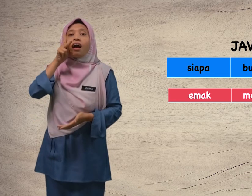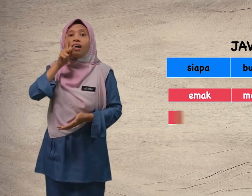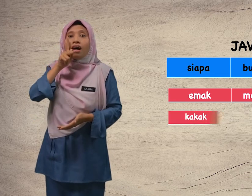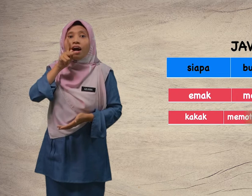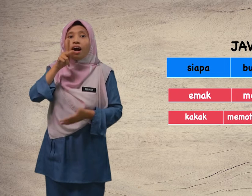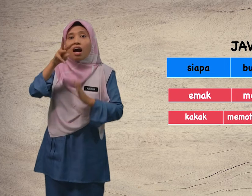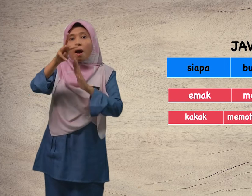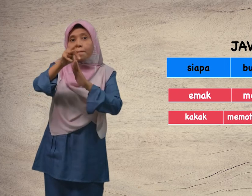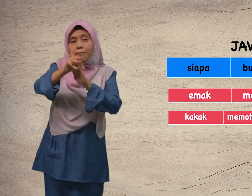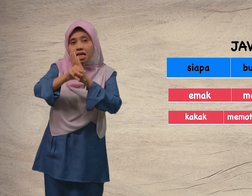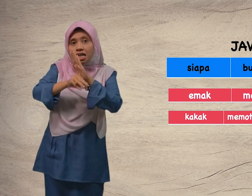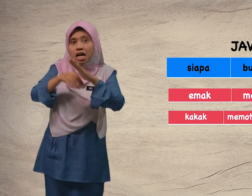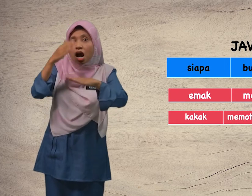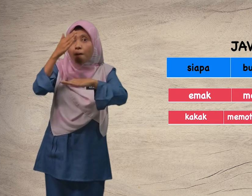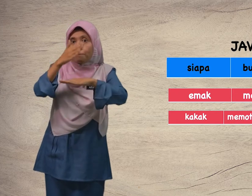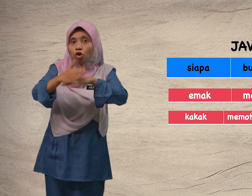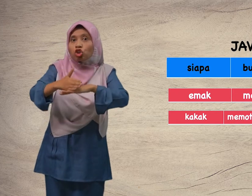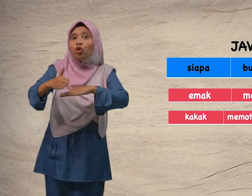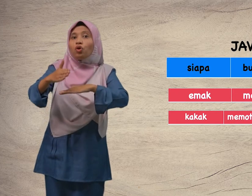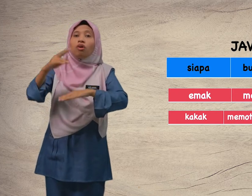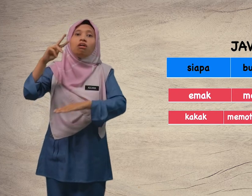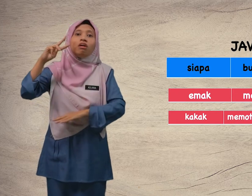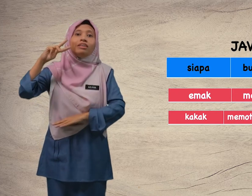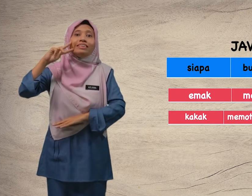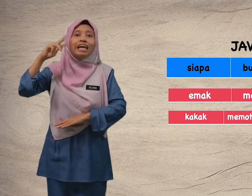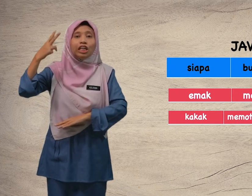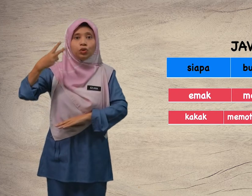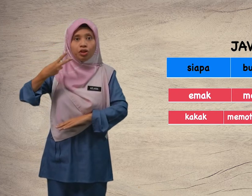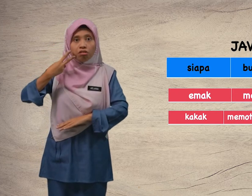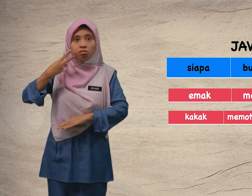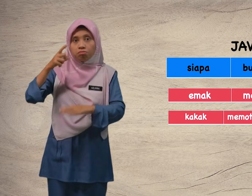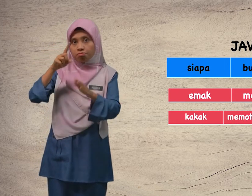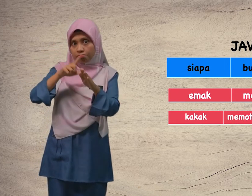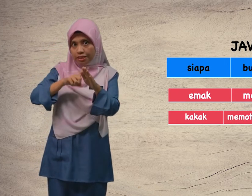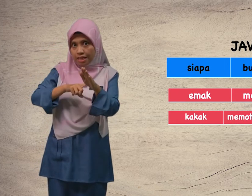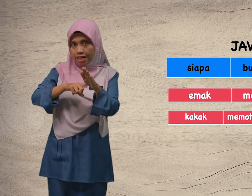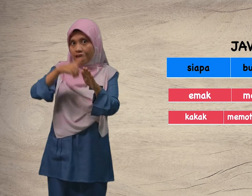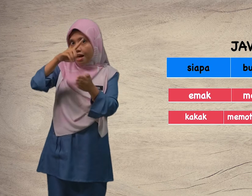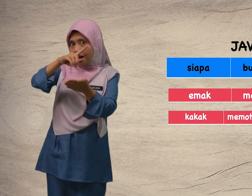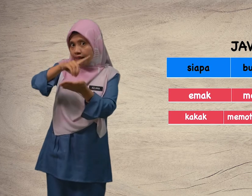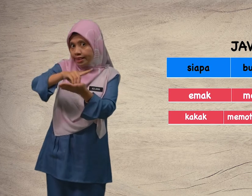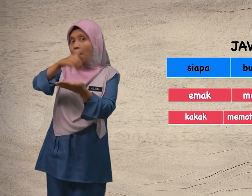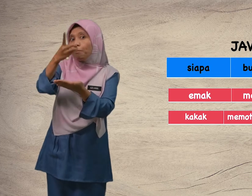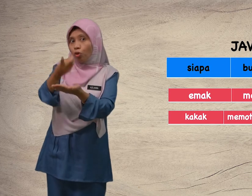kakak memotong sayur di dapur.